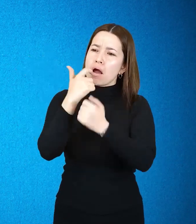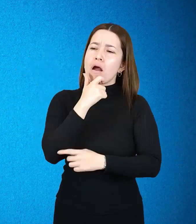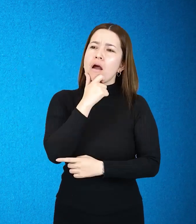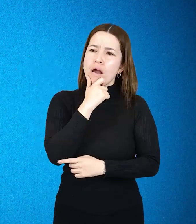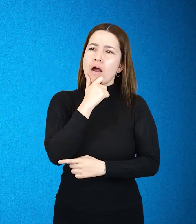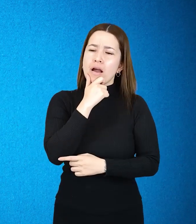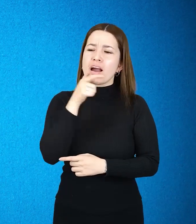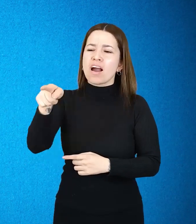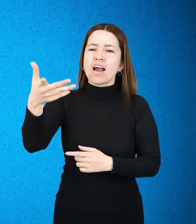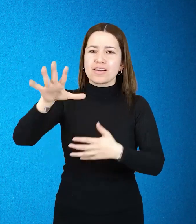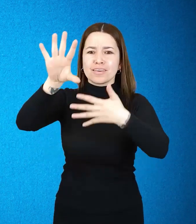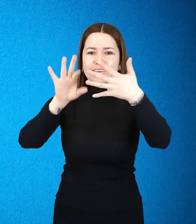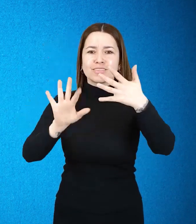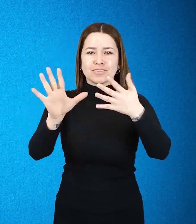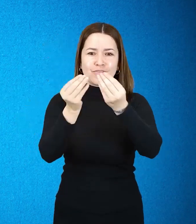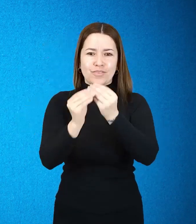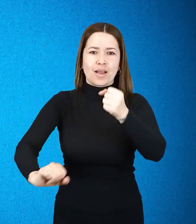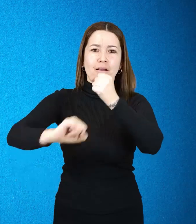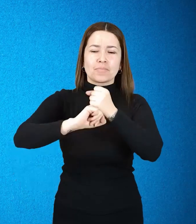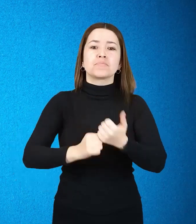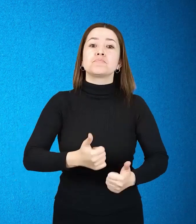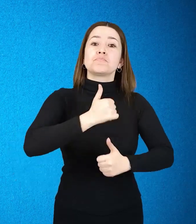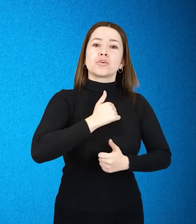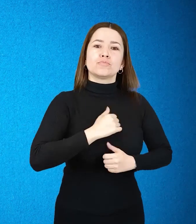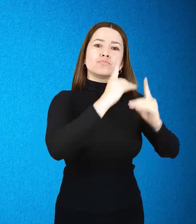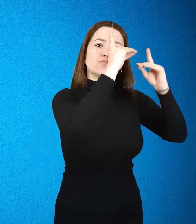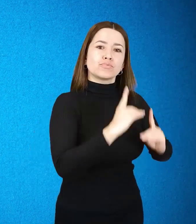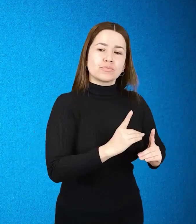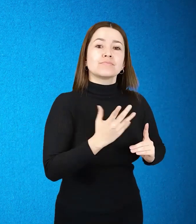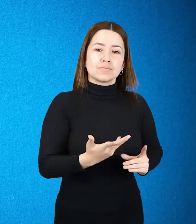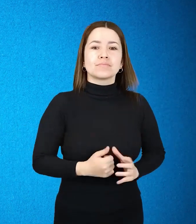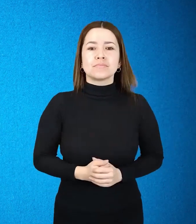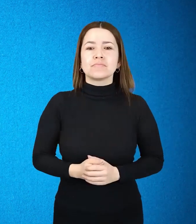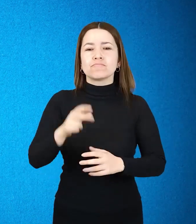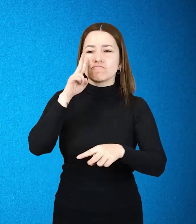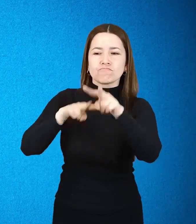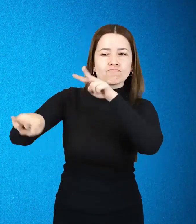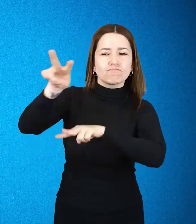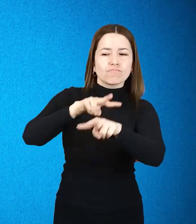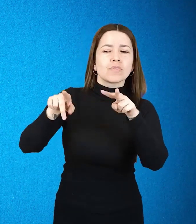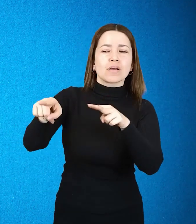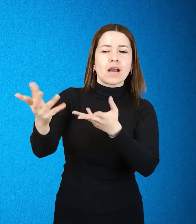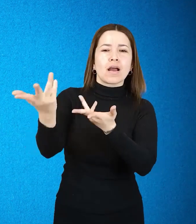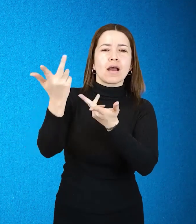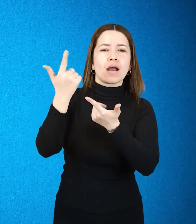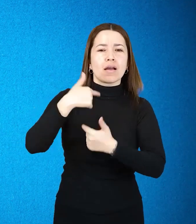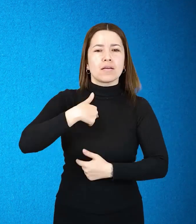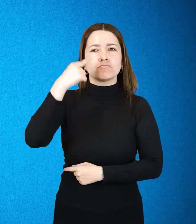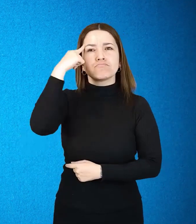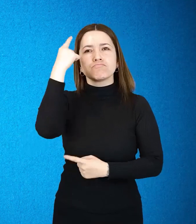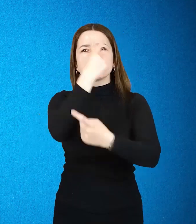Segundo, por solicitud de un juez, porque la persona con discapacidad no puede manifestar su voluntad.